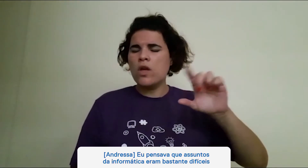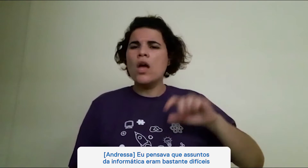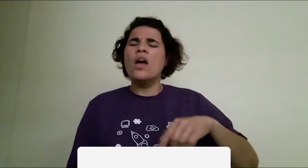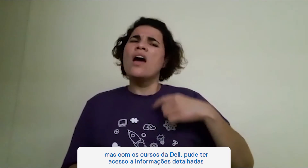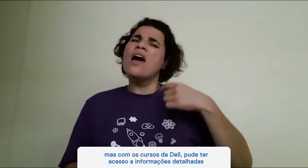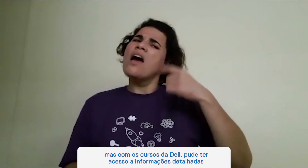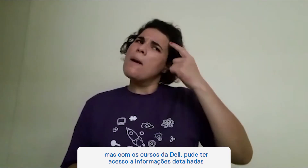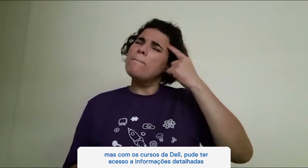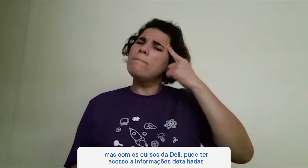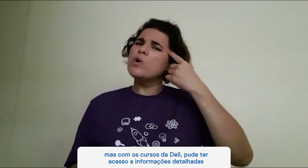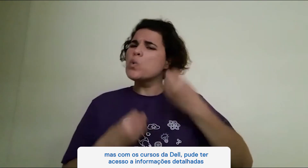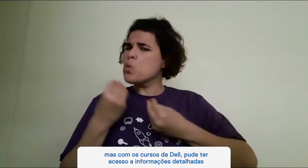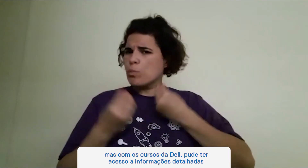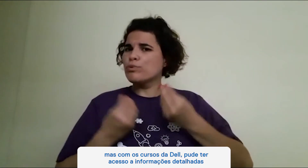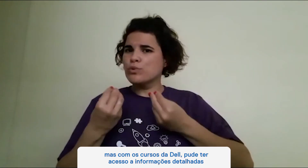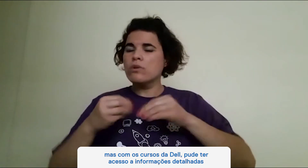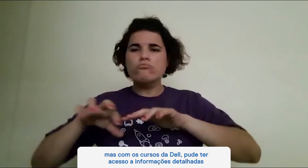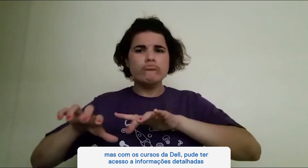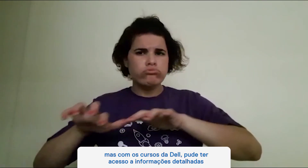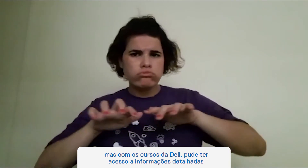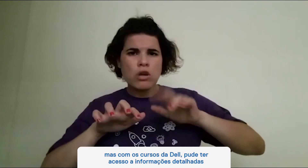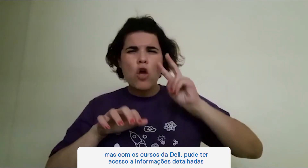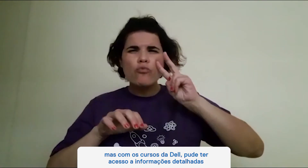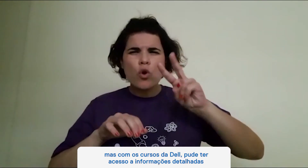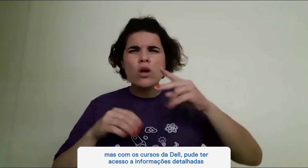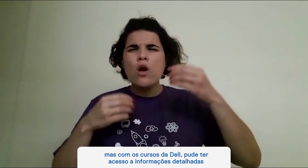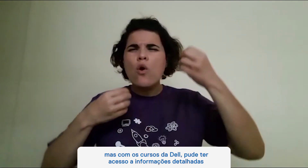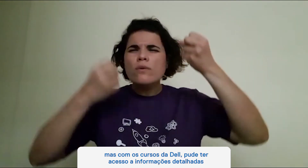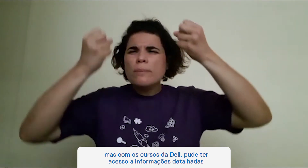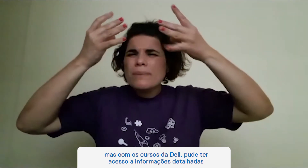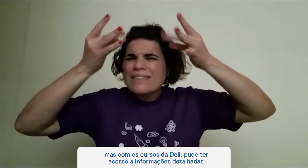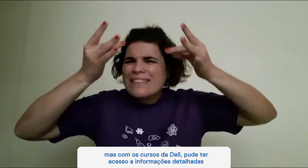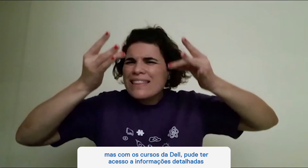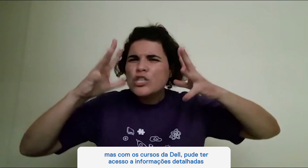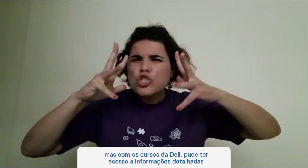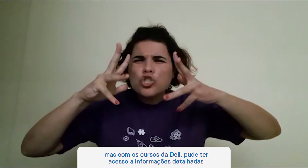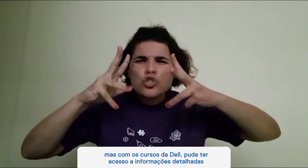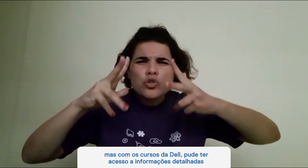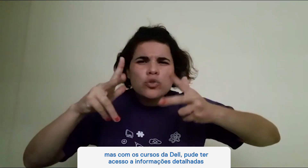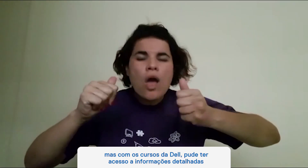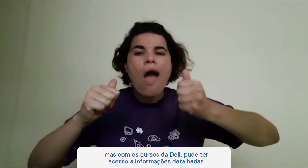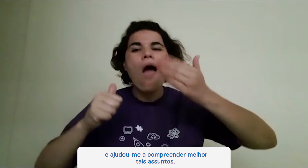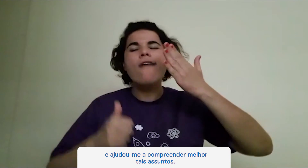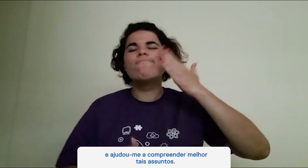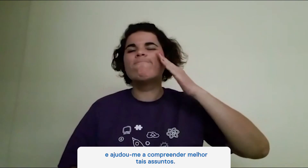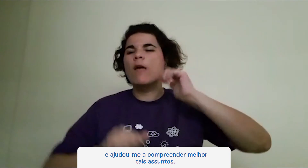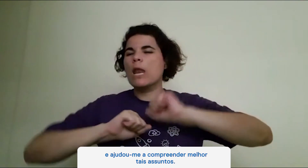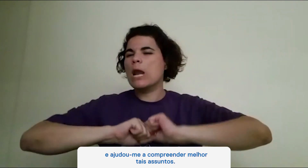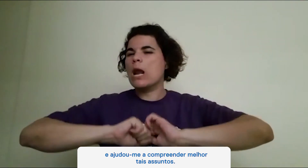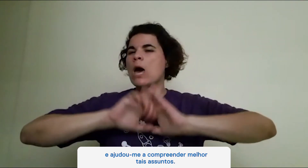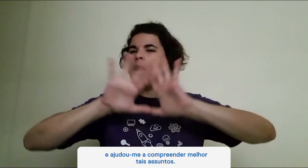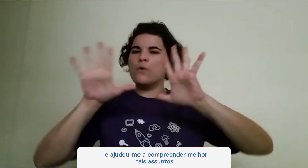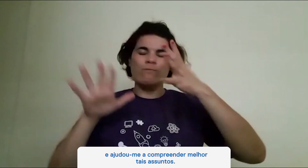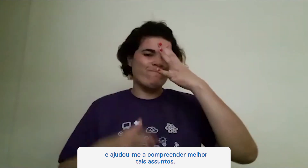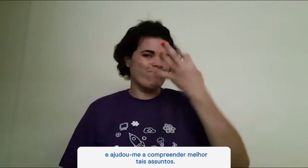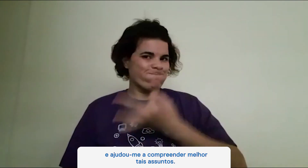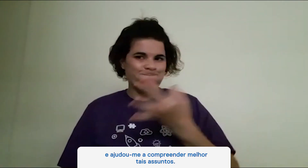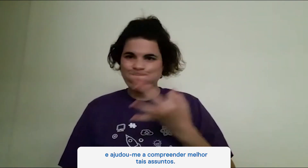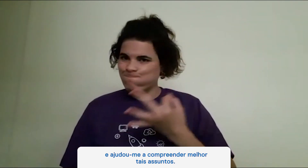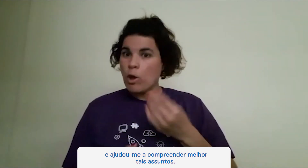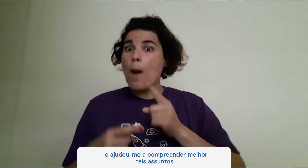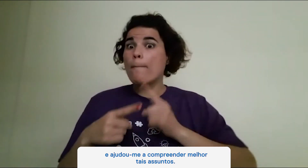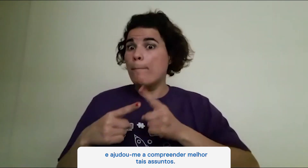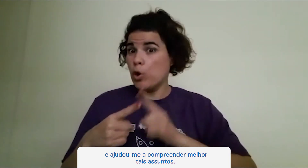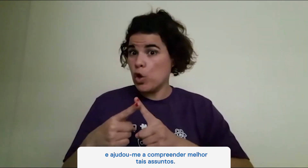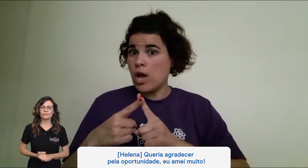bastante difíceis. Mas depois dos cursos da DEL, eu pude ter acesso a informações detalhadas e ajudou-me a compreender